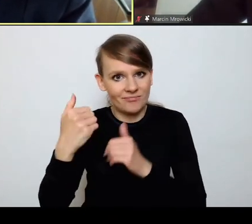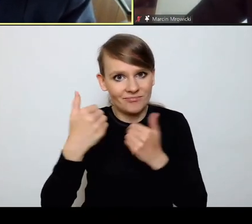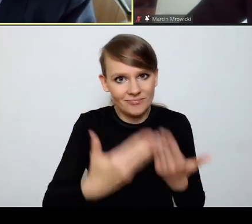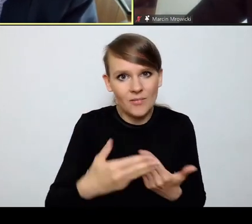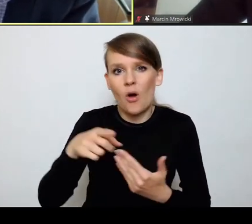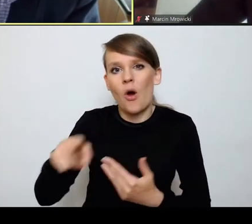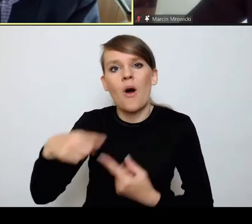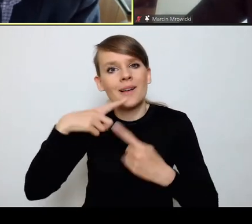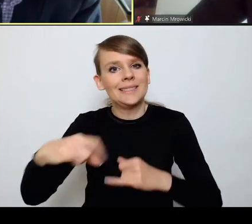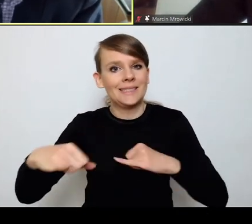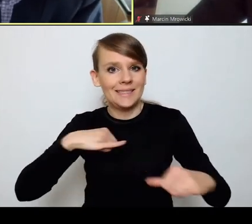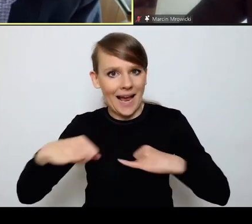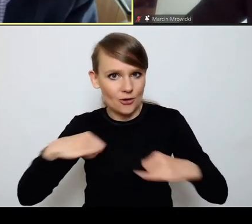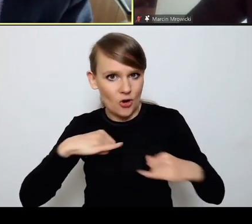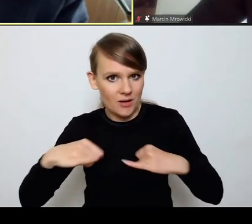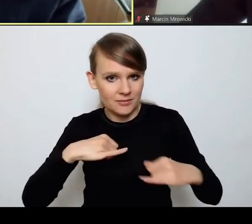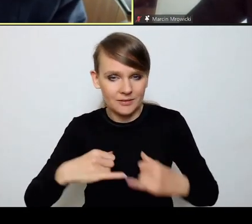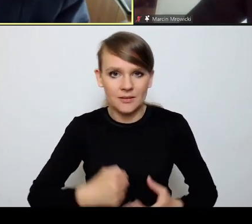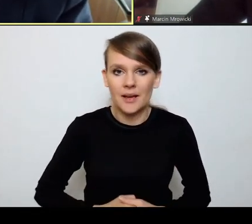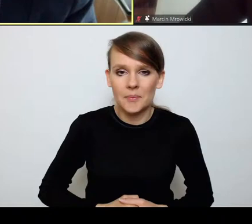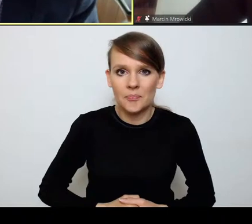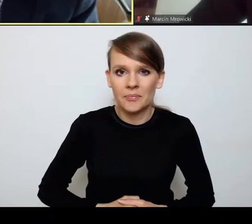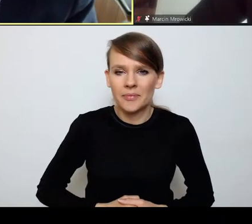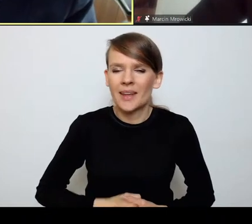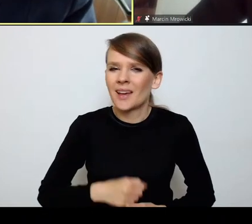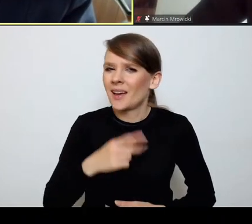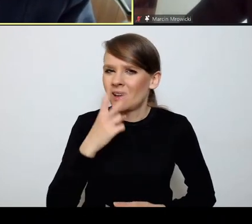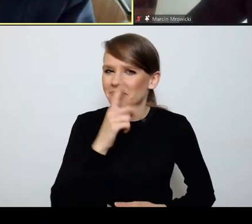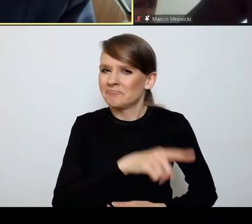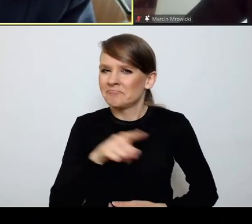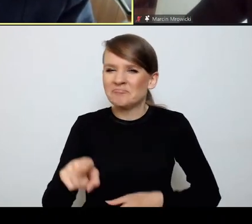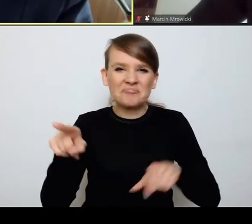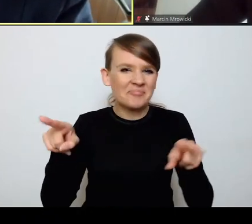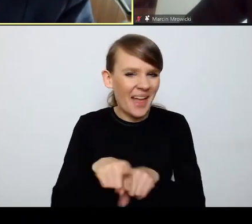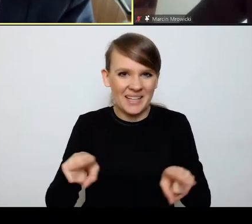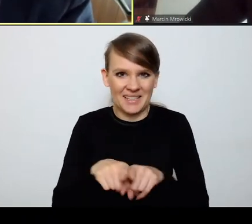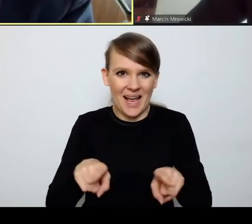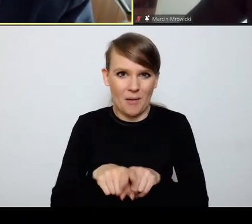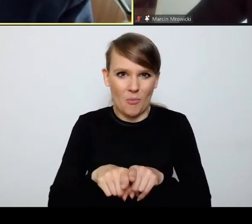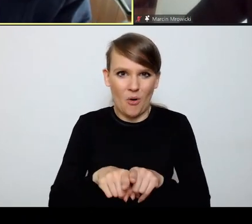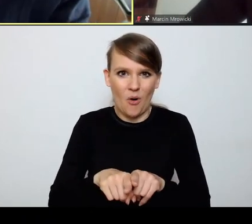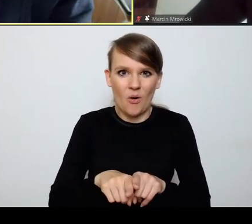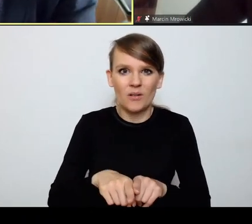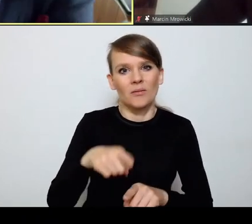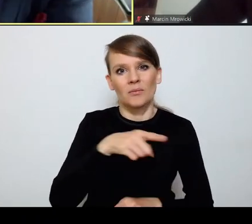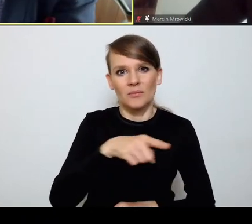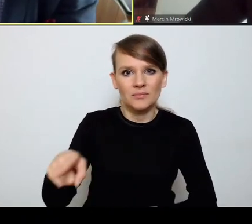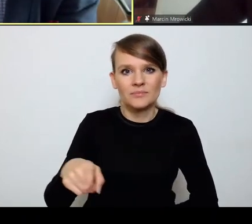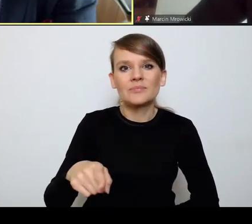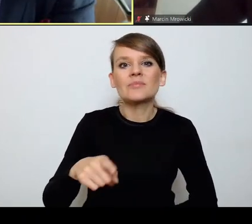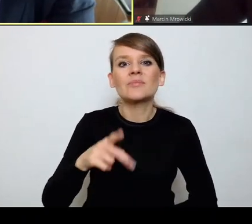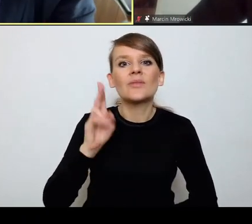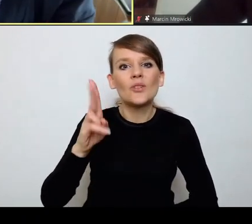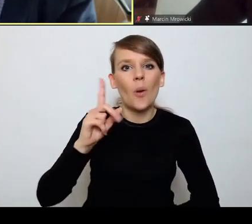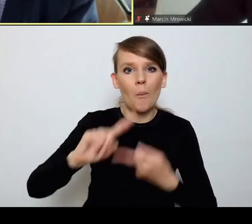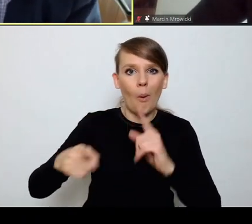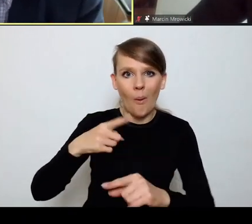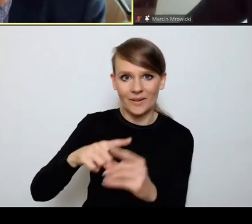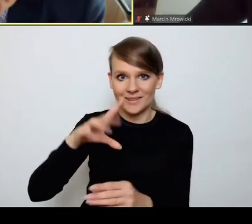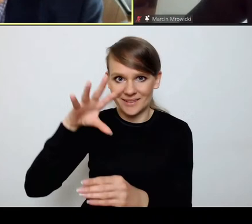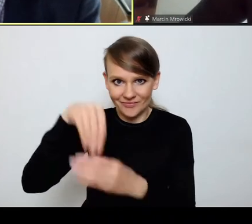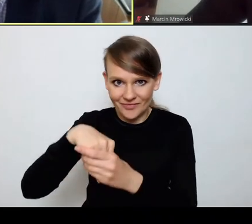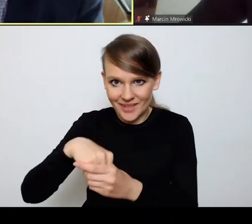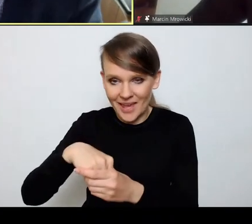zarządzające. Ta tendencja jest taka sama, że wśród dyplomatów, którzy efektywnie tworzą to ciało,